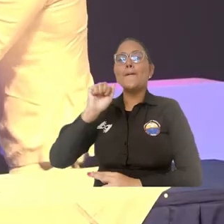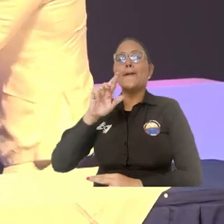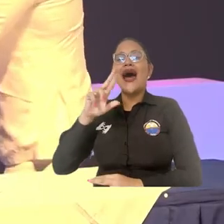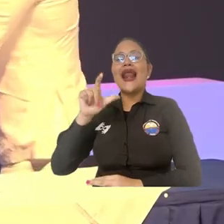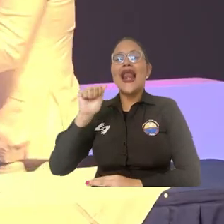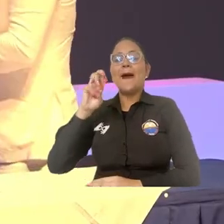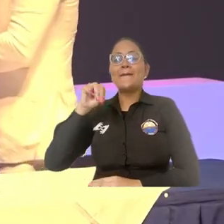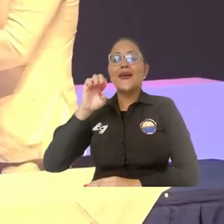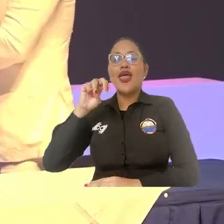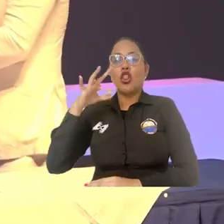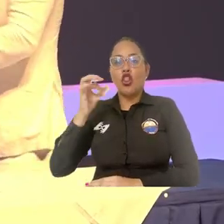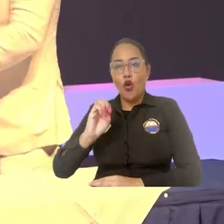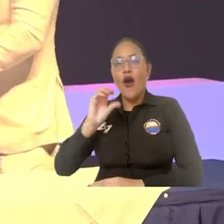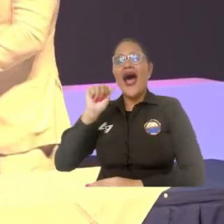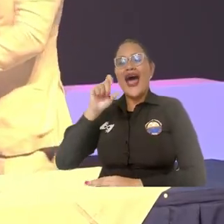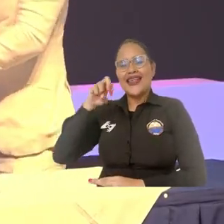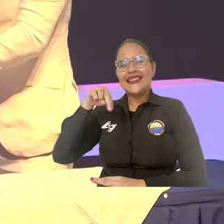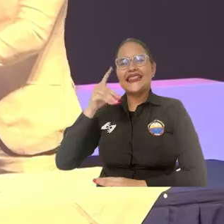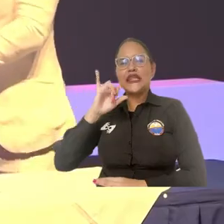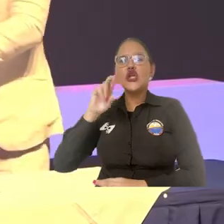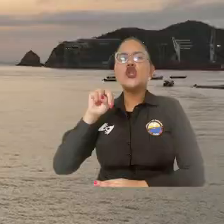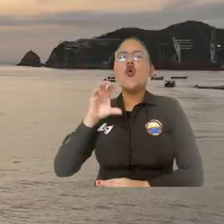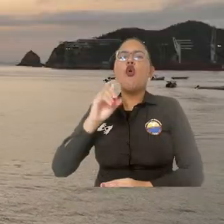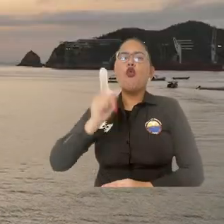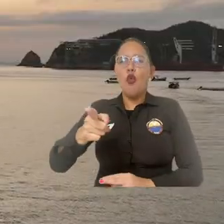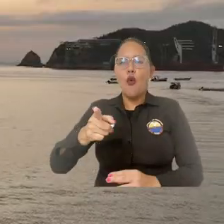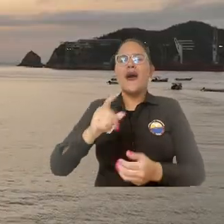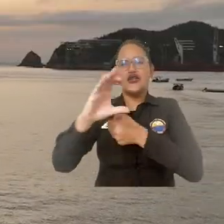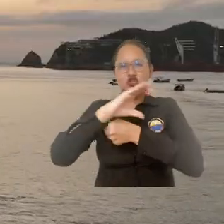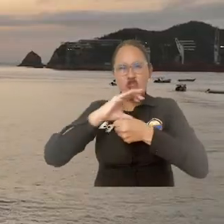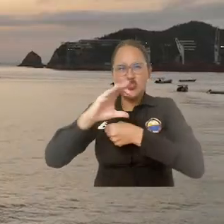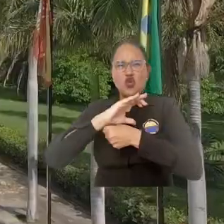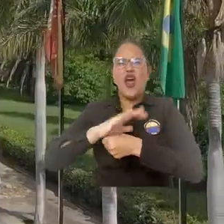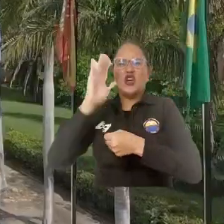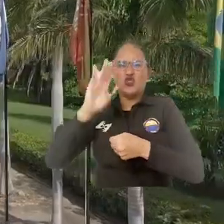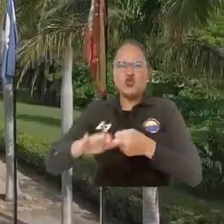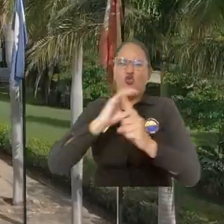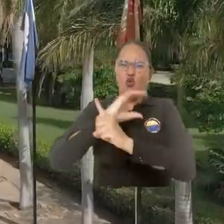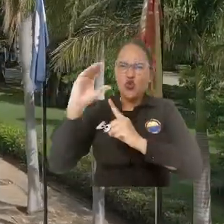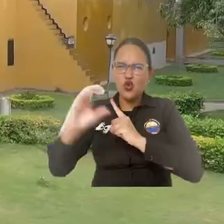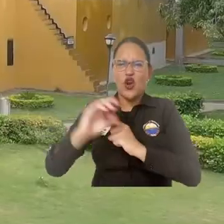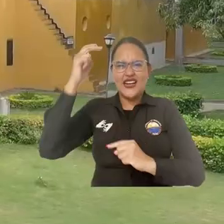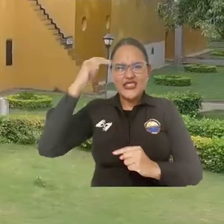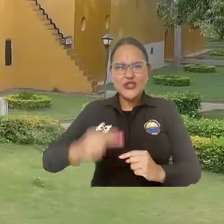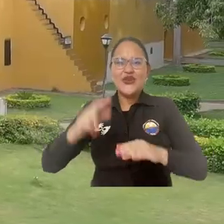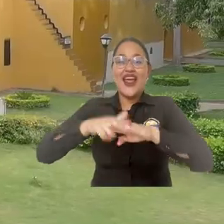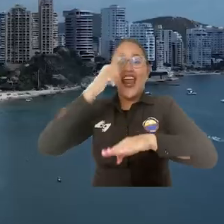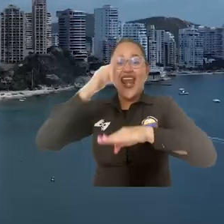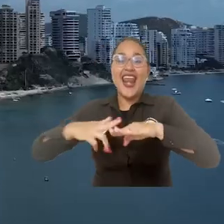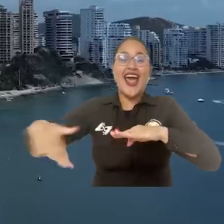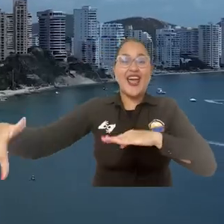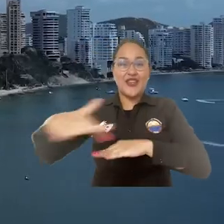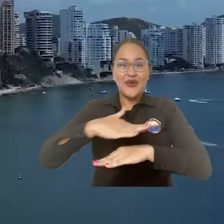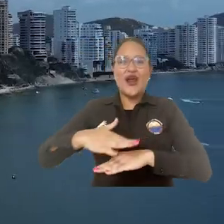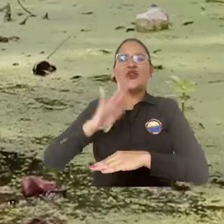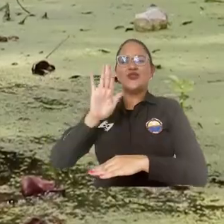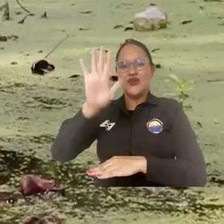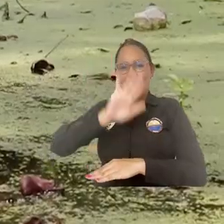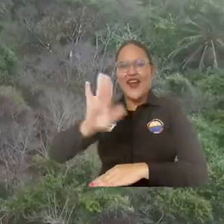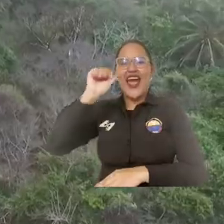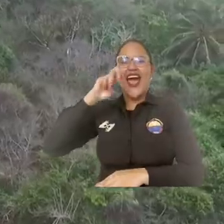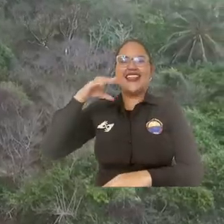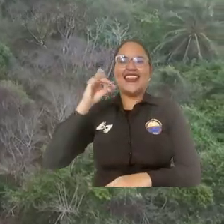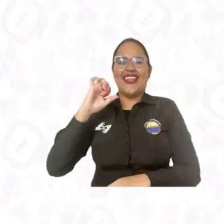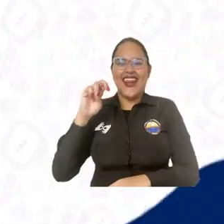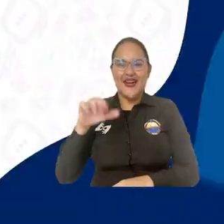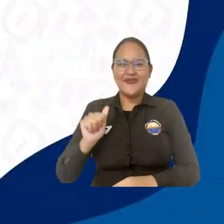reconocimiento por parte del Parlamento Andino como ciudad emblemática y referente del patrimonio cultural, histórico, turístico y natural de la